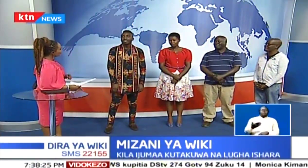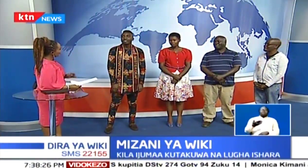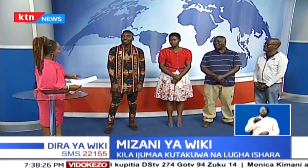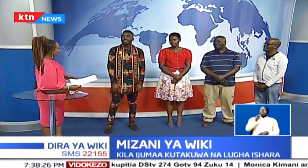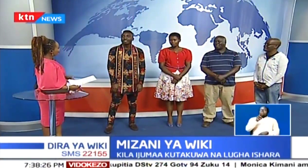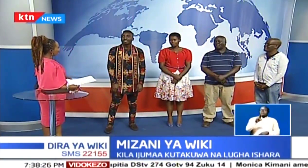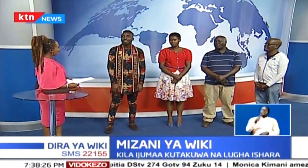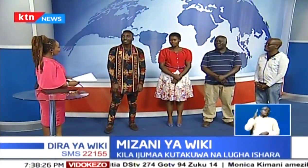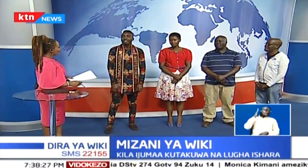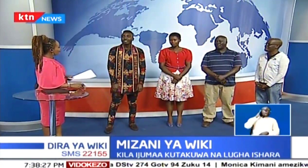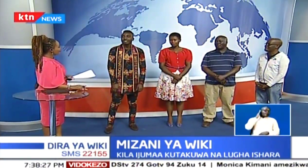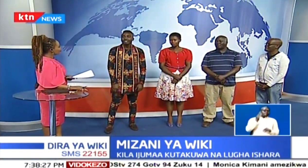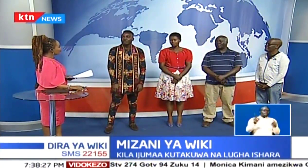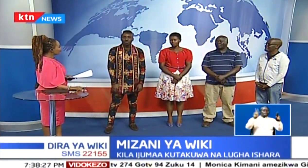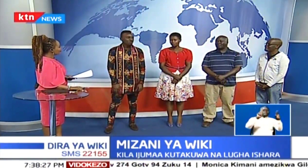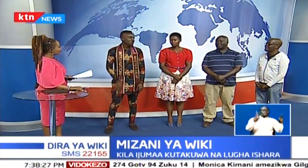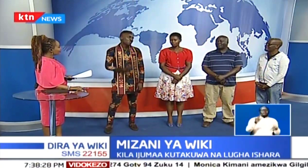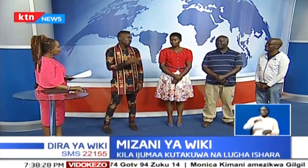International.